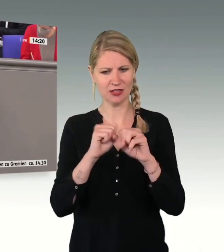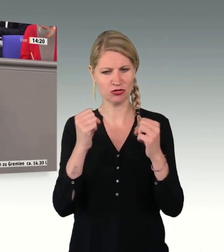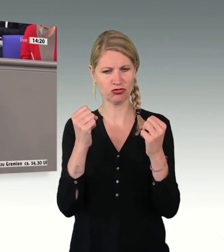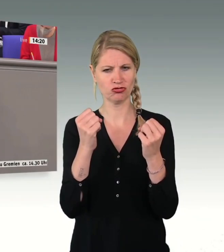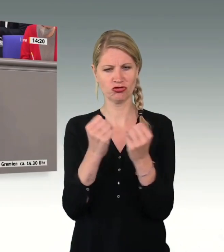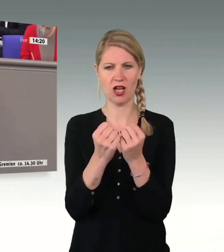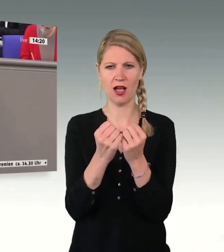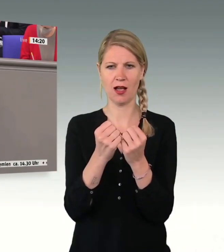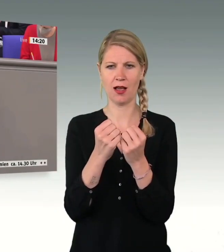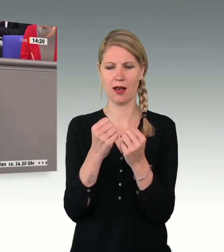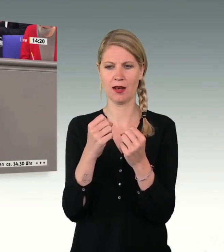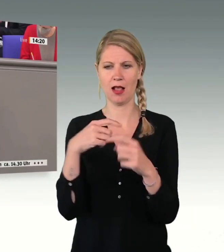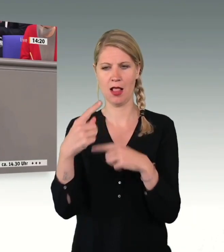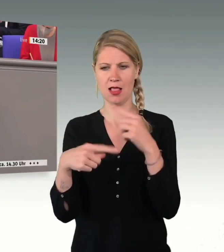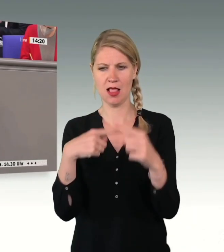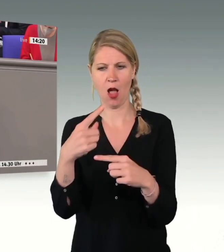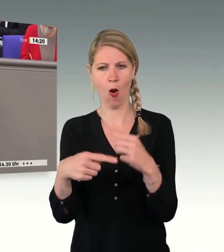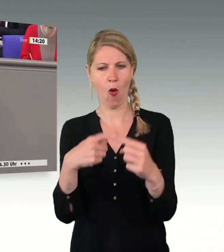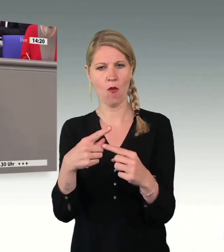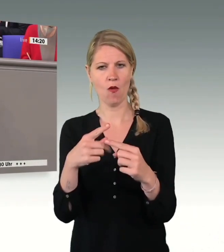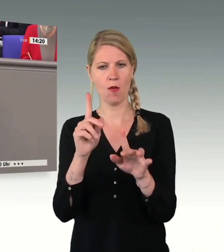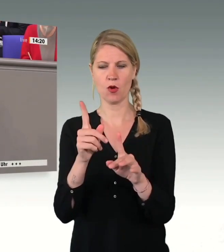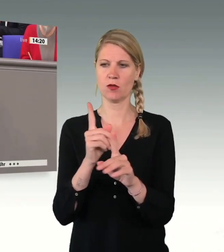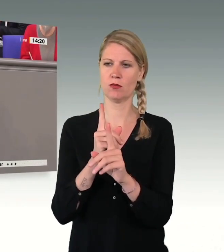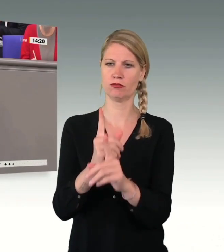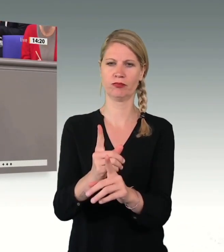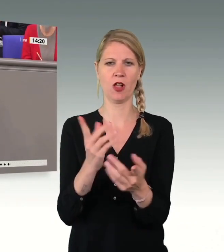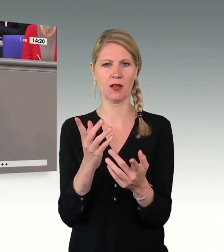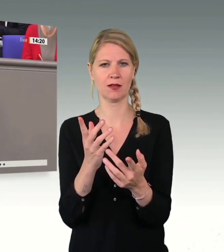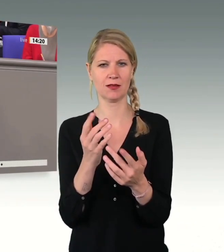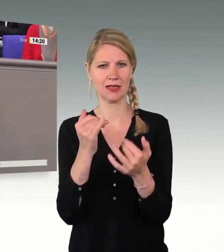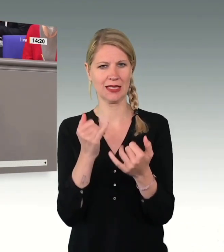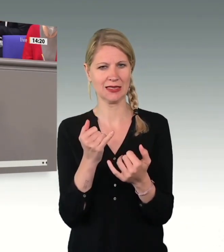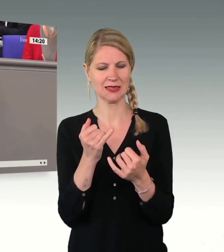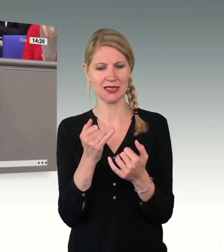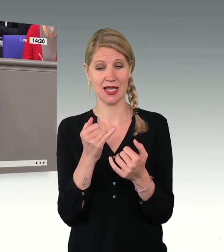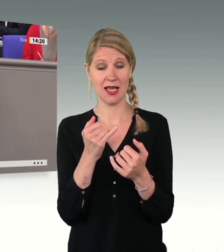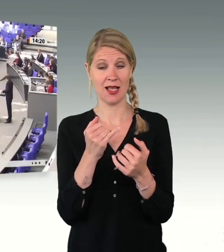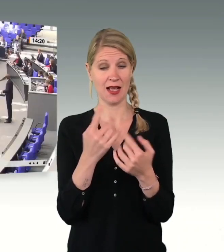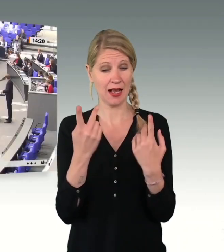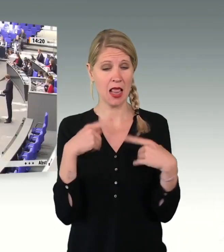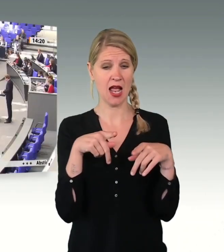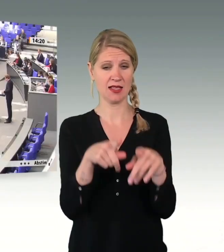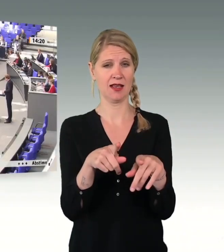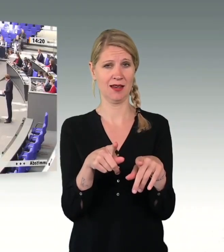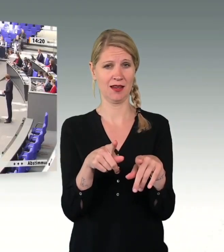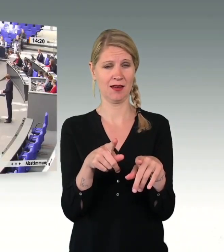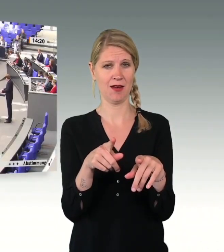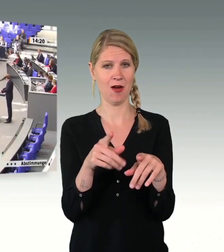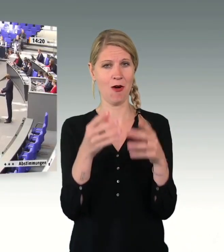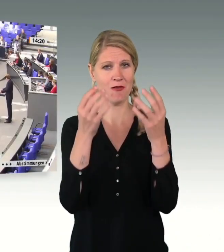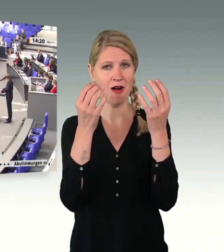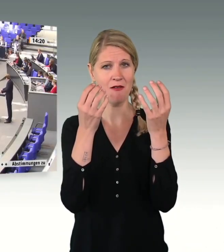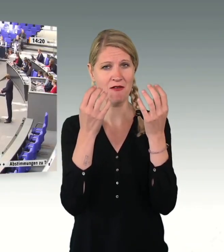betonen und gleichzeitig, ich konnte es gerade mit anhören bei Ihrem Zwischenruf, hier im Plenum den Verfassungsschutz so diskreditieren, wie Sie es getan